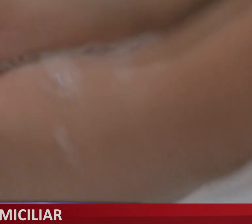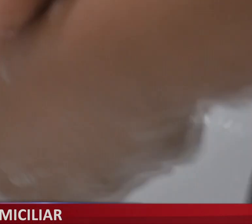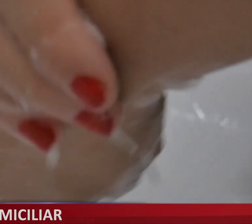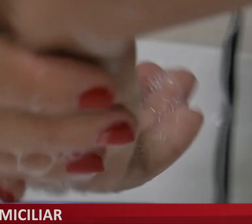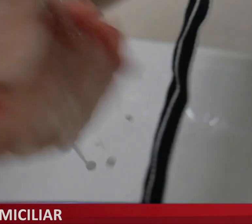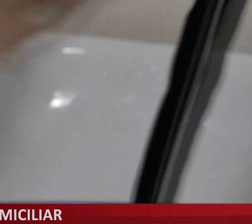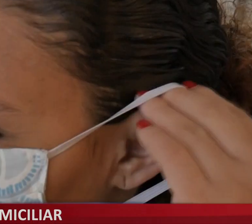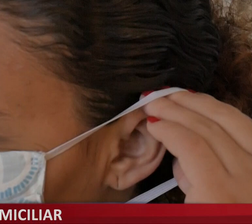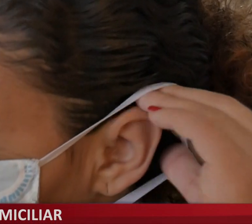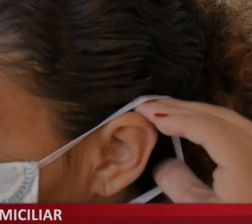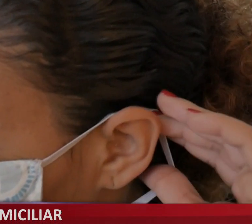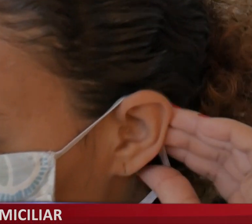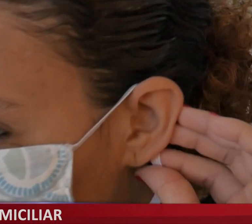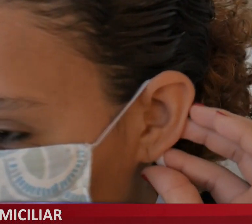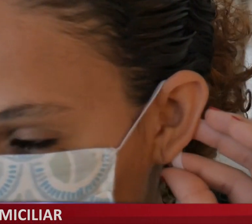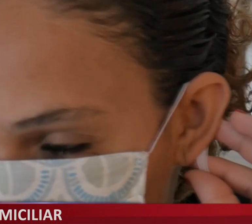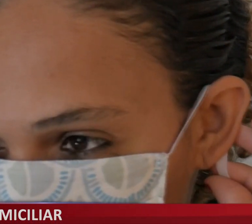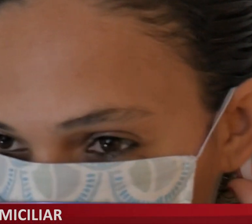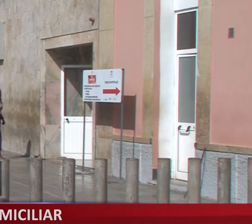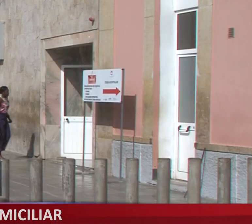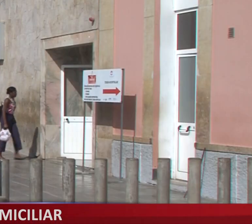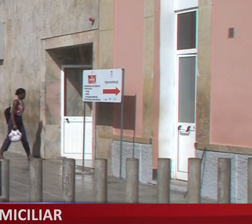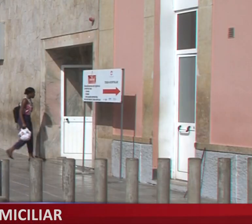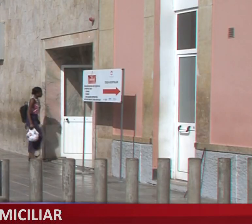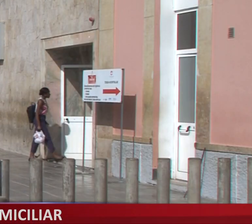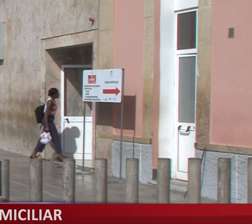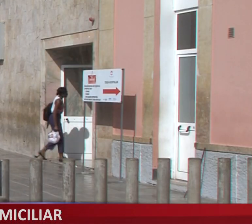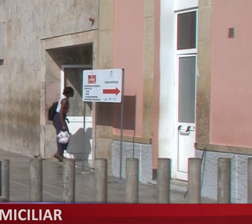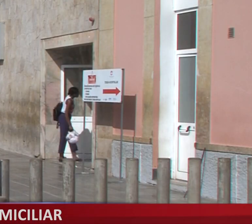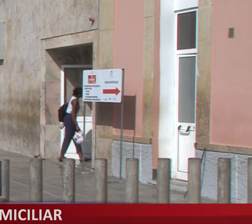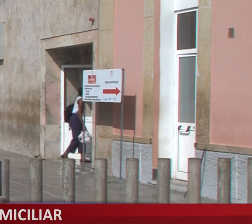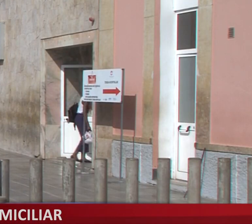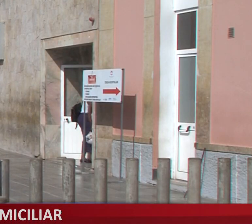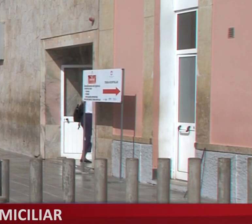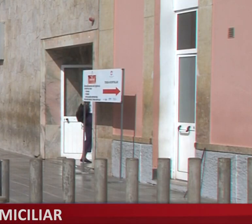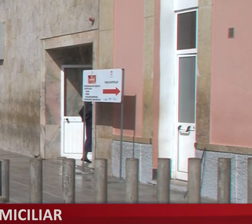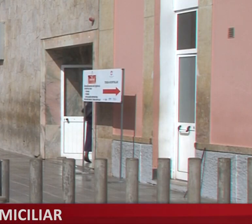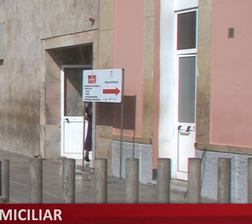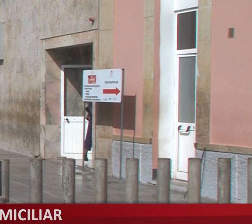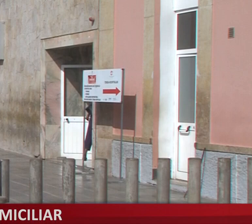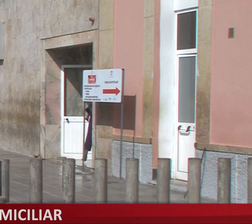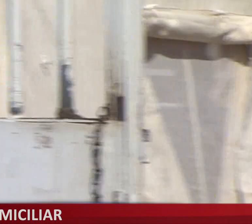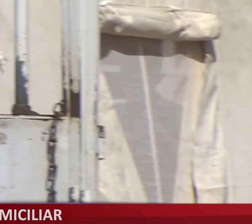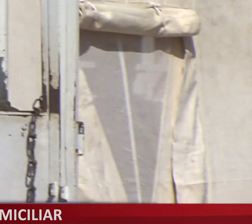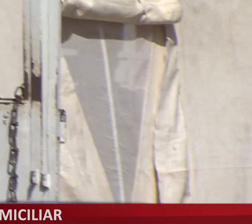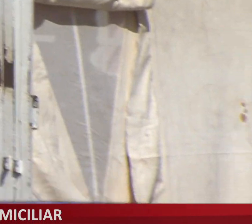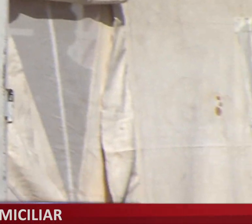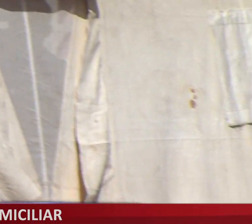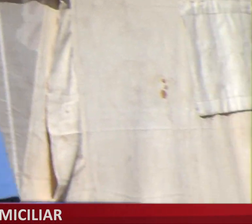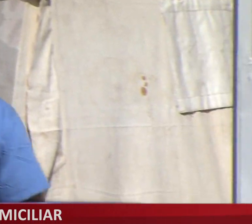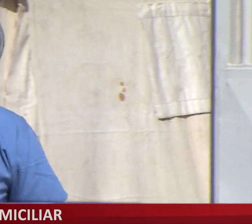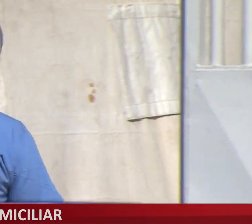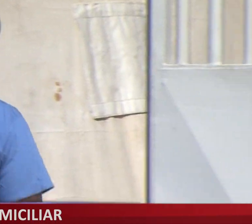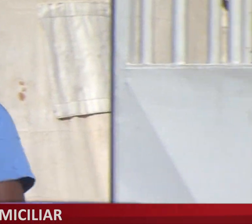orientações, as recomendações que as autoridades sanitárias passam para precisamente